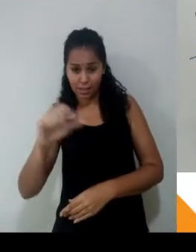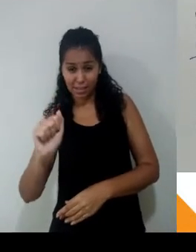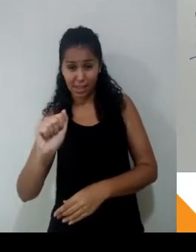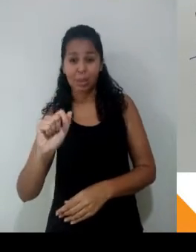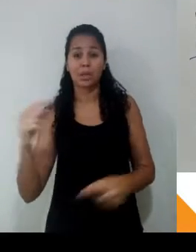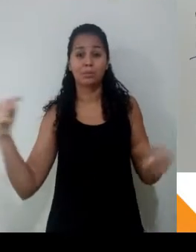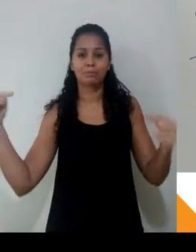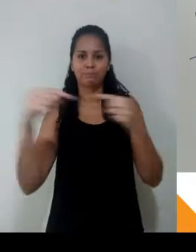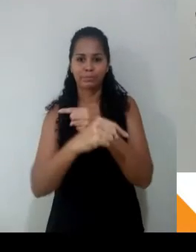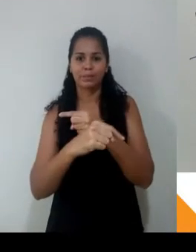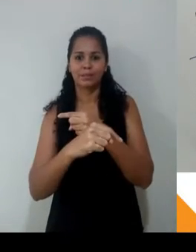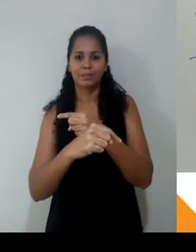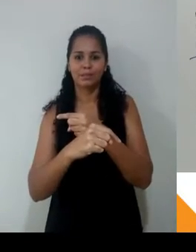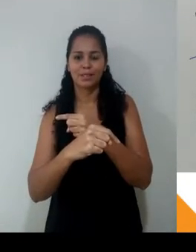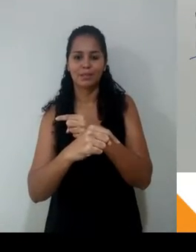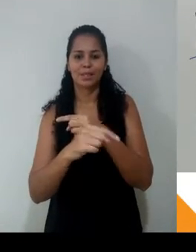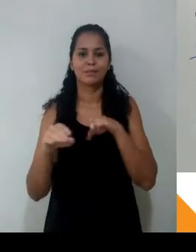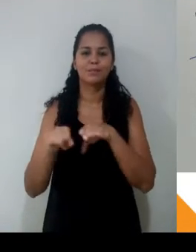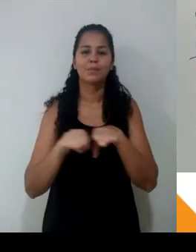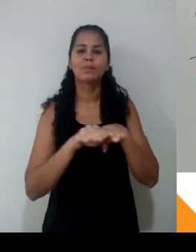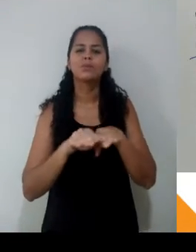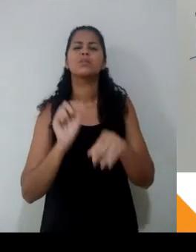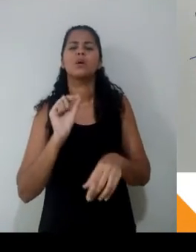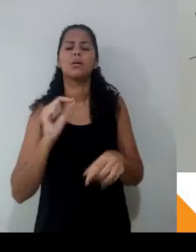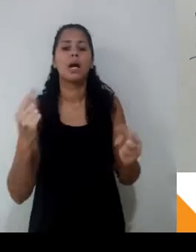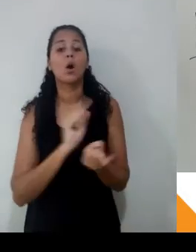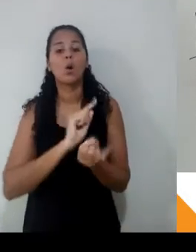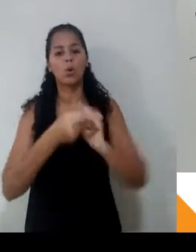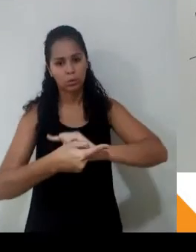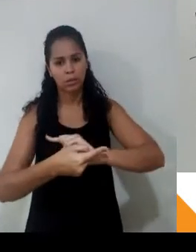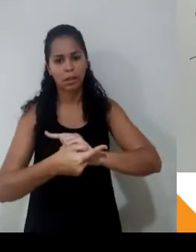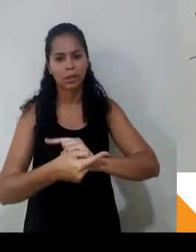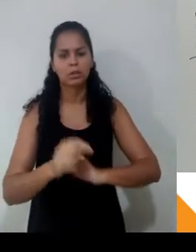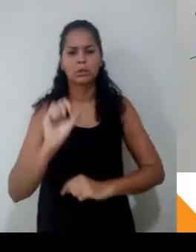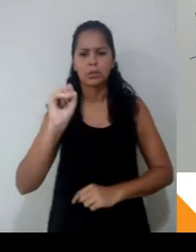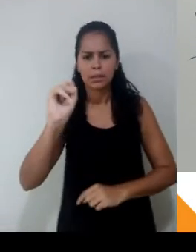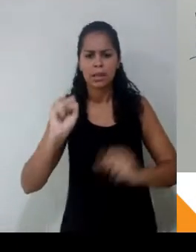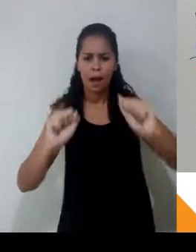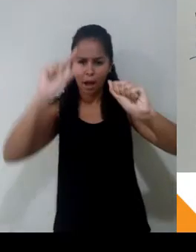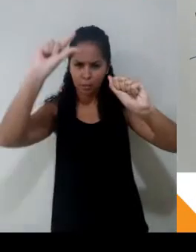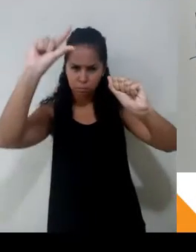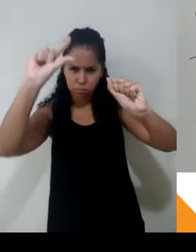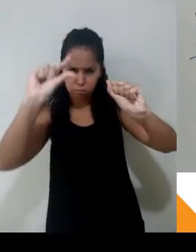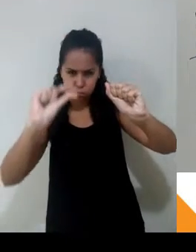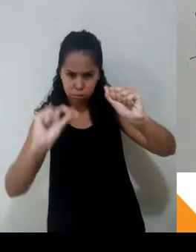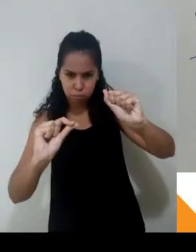vai aumentar. Ou se a gente aumentar o A, o B vai diminuir. Elas se comportam num padrão inverso.